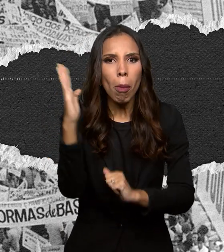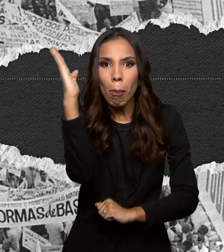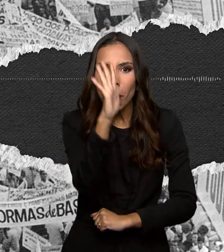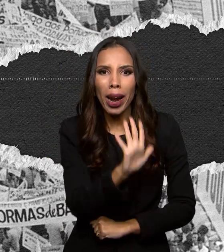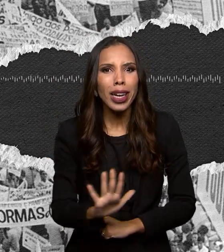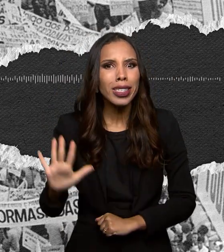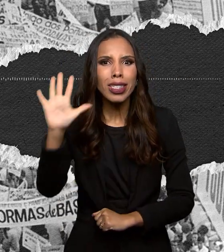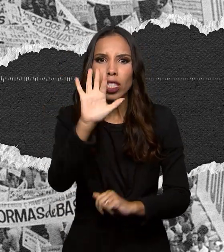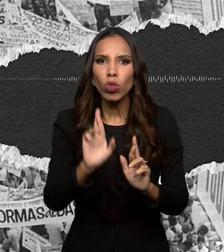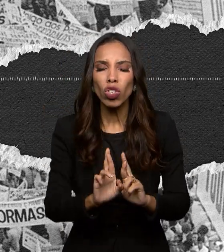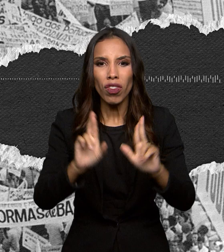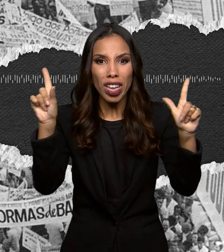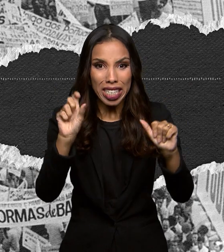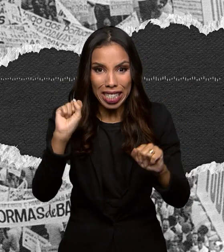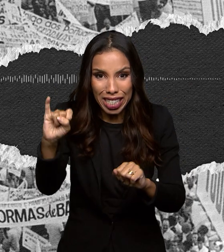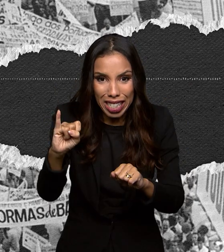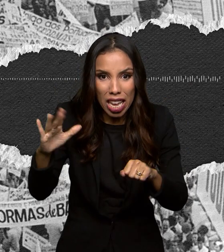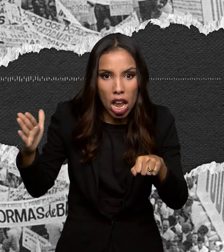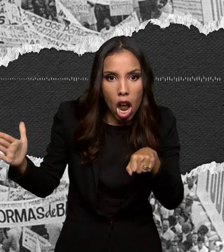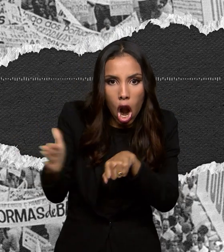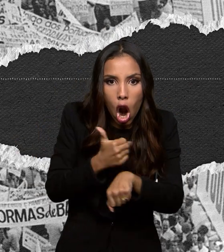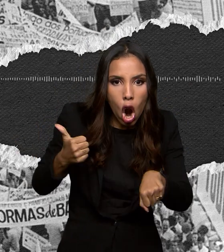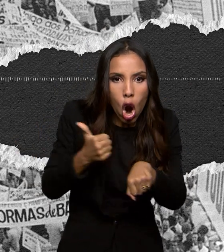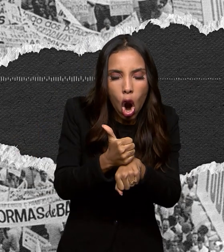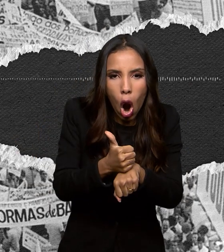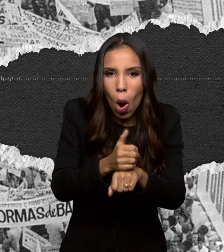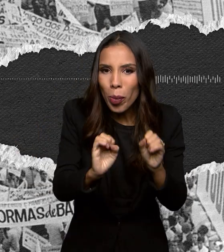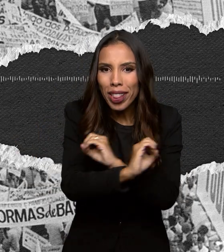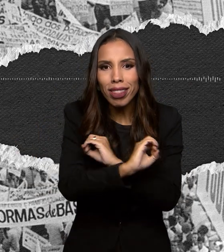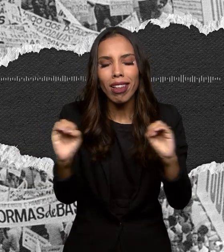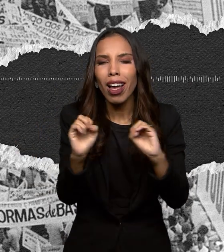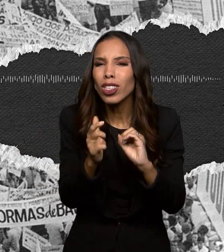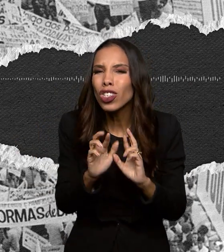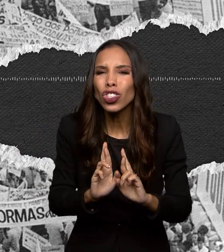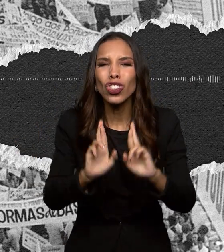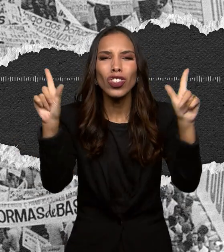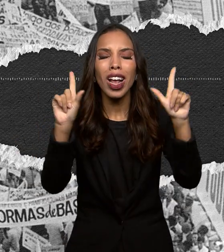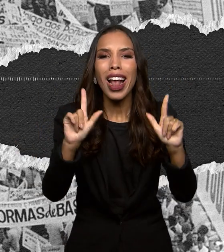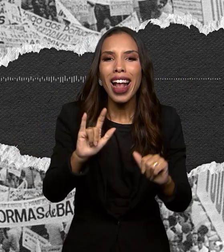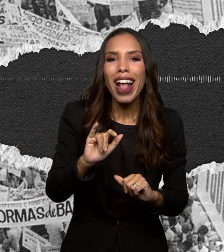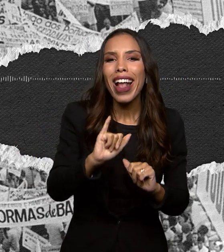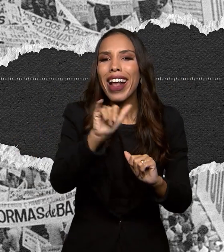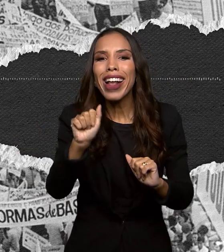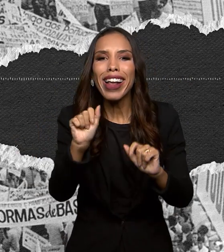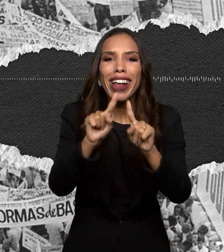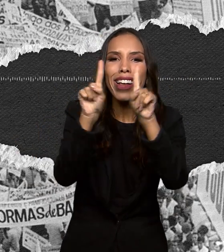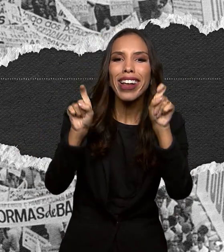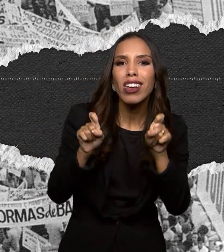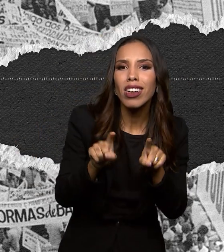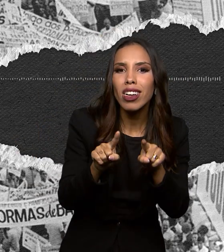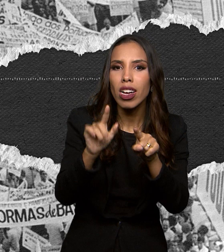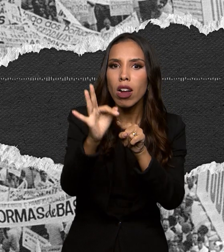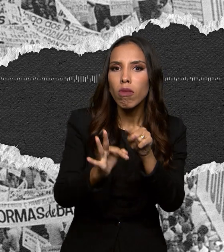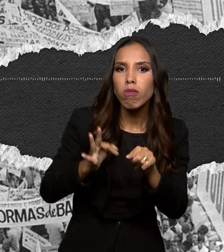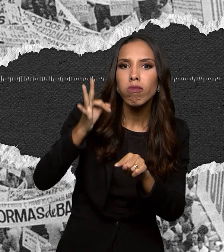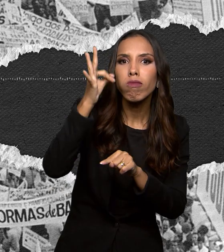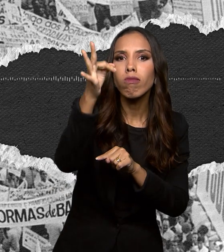o povo. Ia aconteceria, sei o que, a gente fala muito, né? Porque é aquela coisa que a gente estava na expectativa e vem isso tudo interrompido.